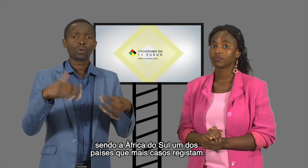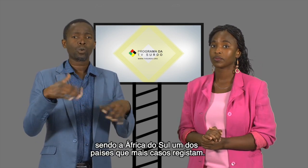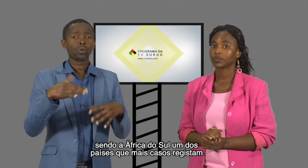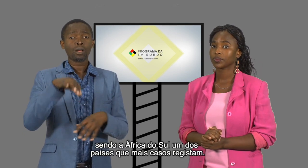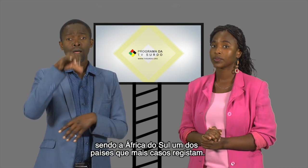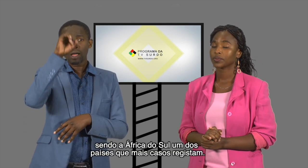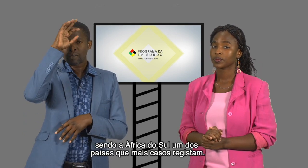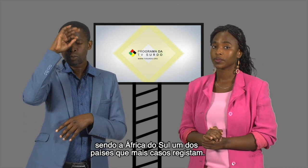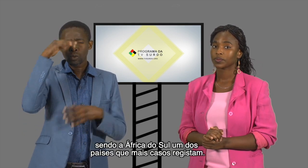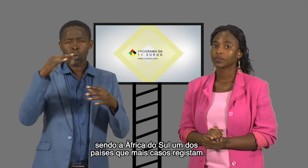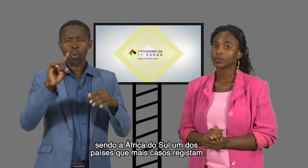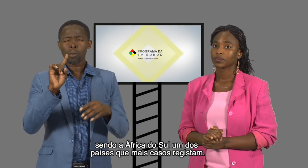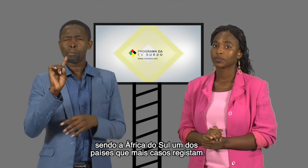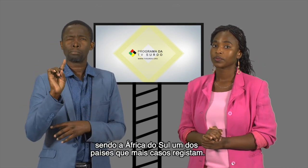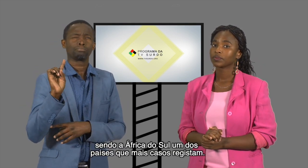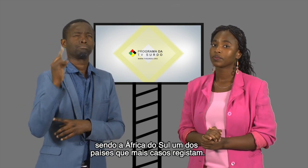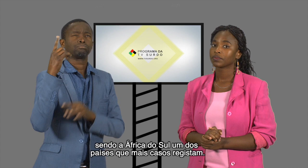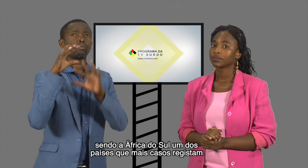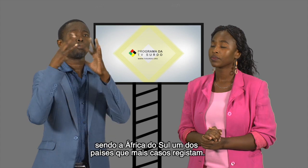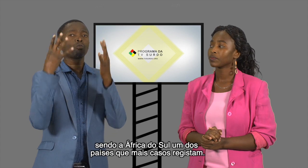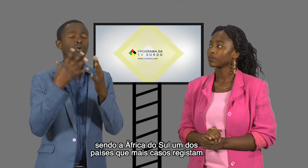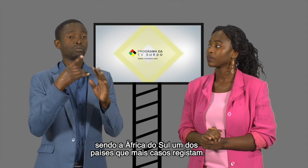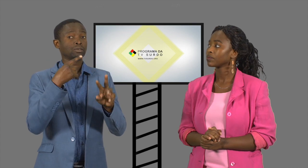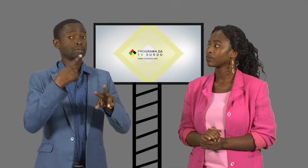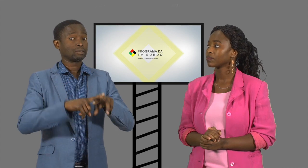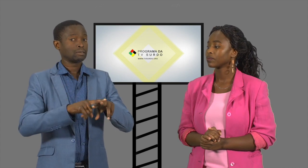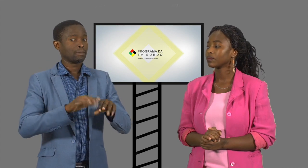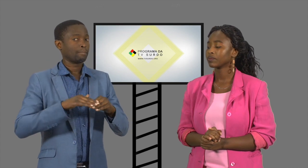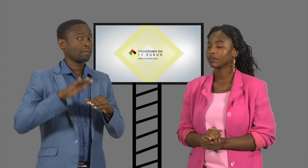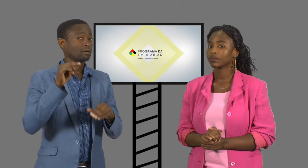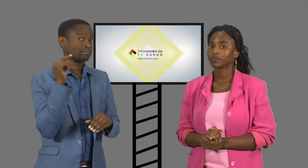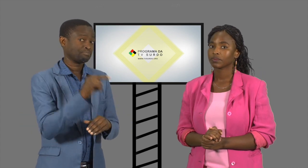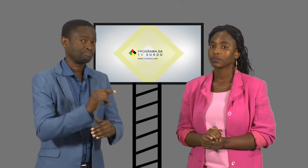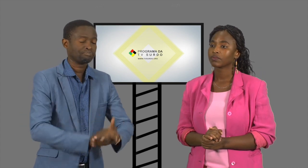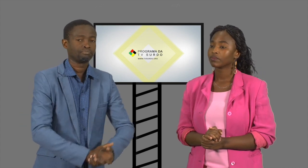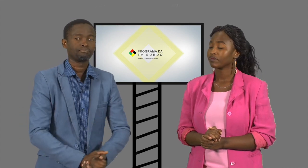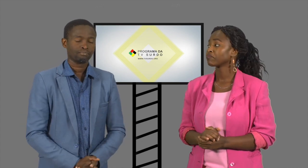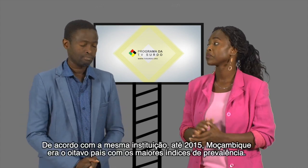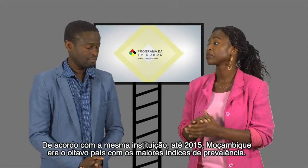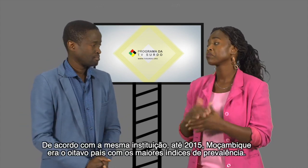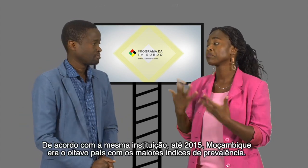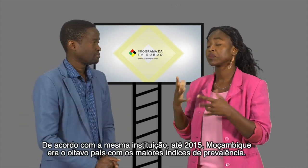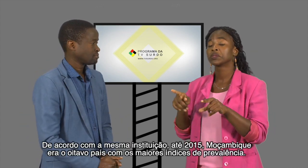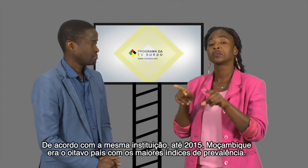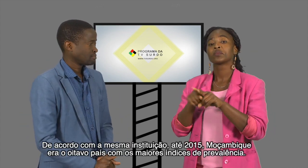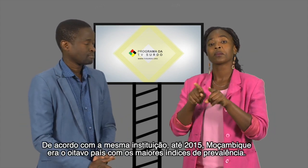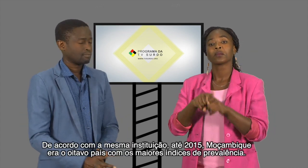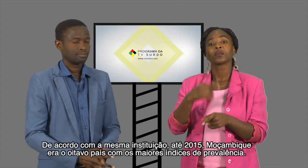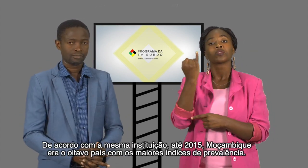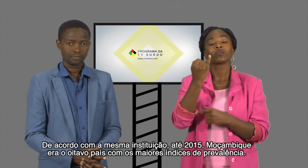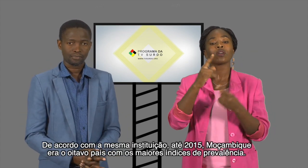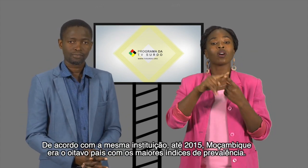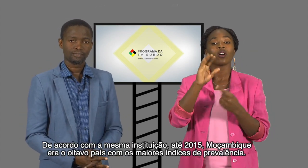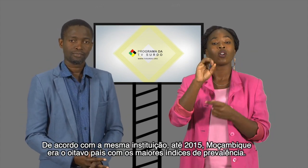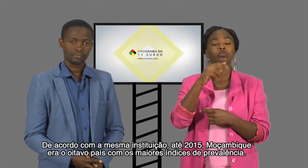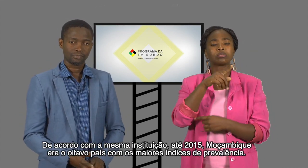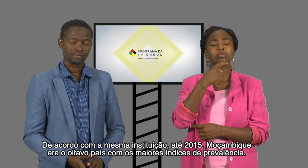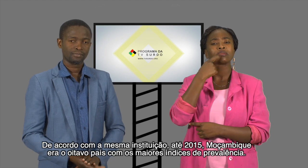um dos países que mais casos registram. De acordo com a mesma instituição, até 2015